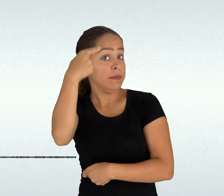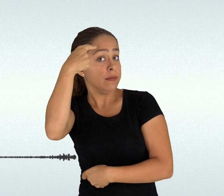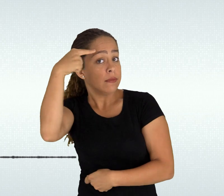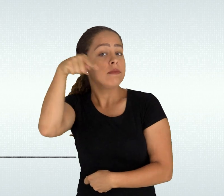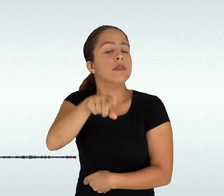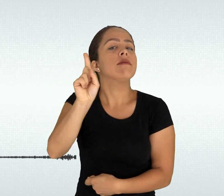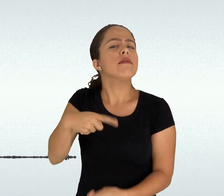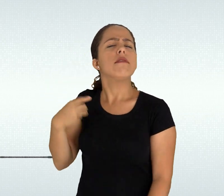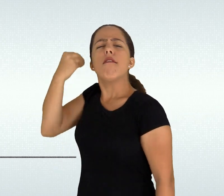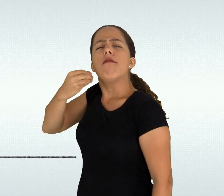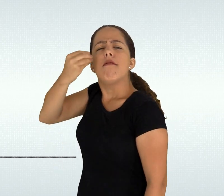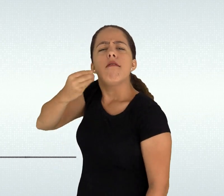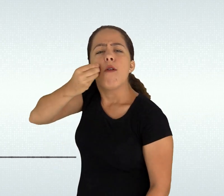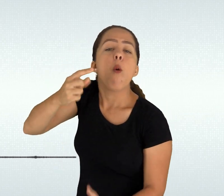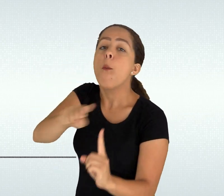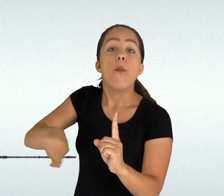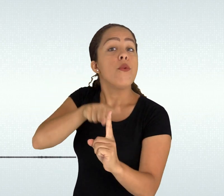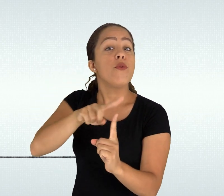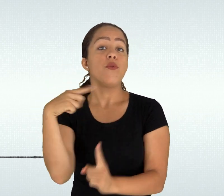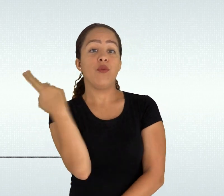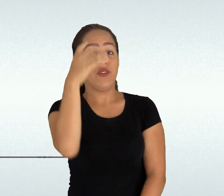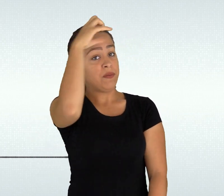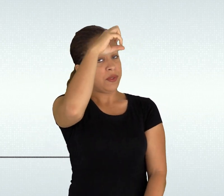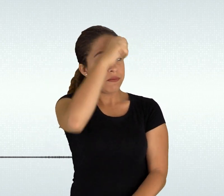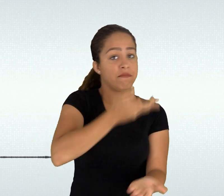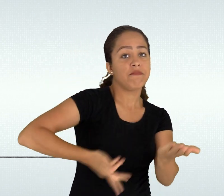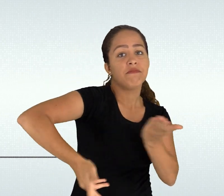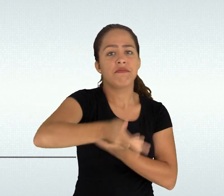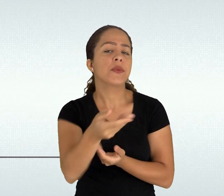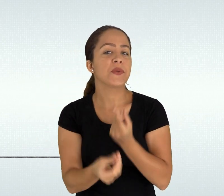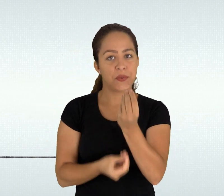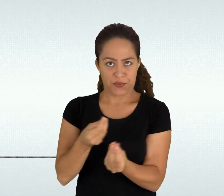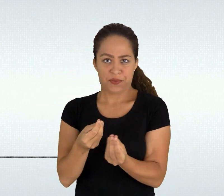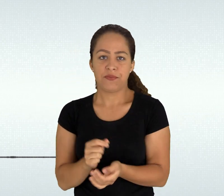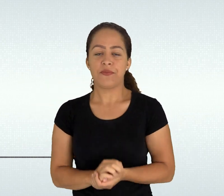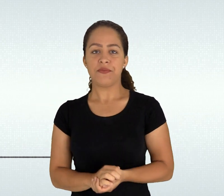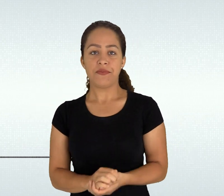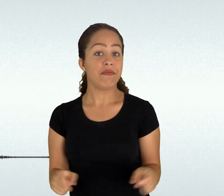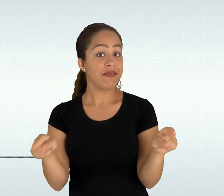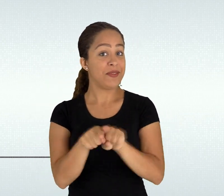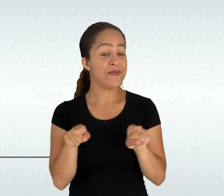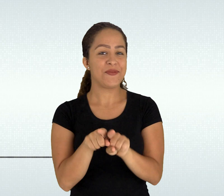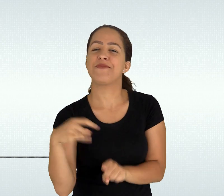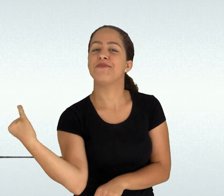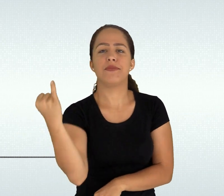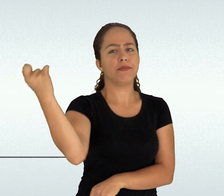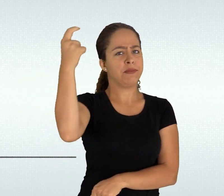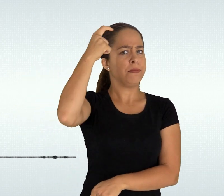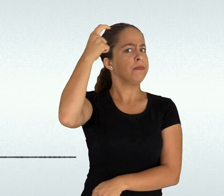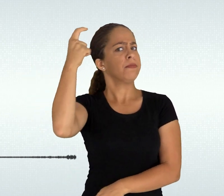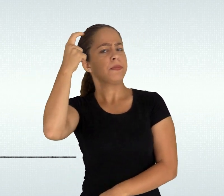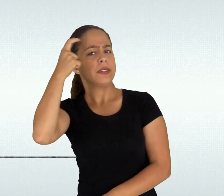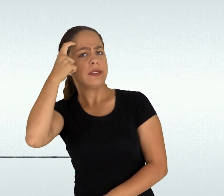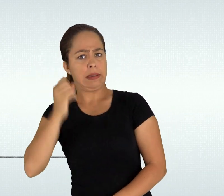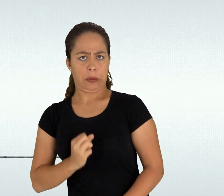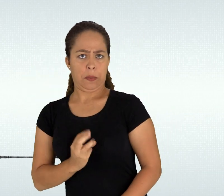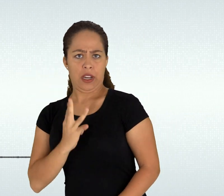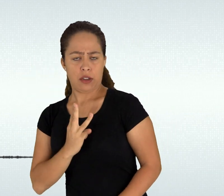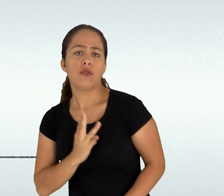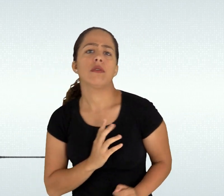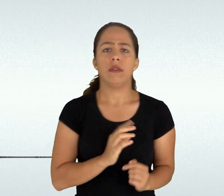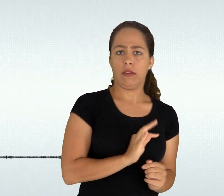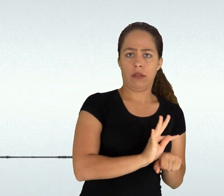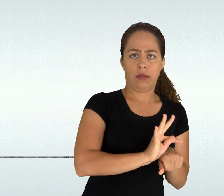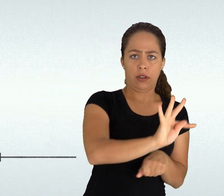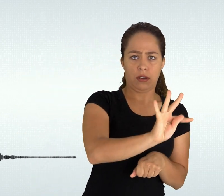a função social de promover a qualificação para o trabalho o pleno desenvolvimento e a preparação para o